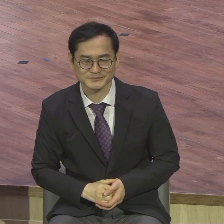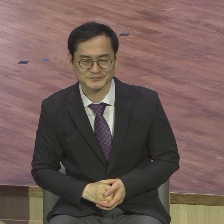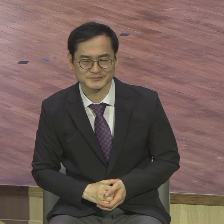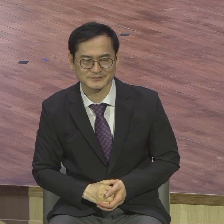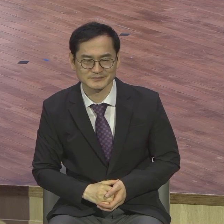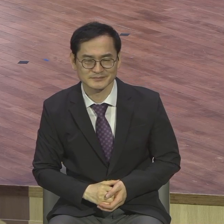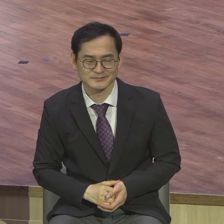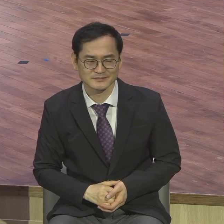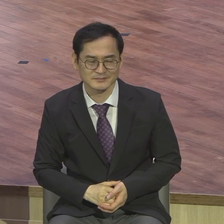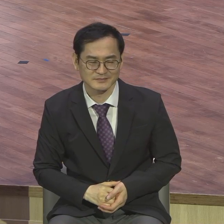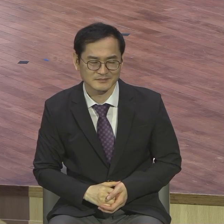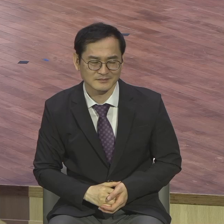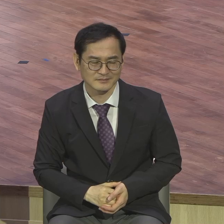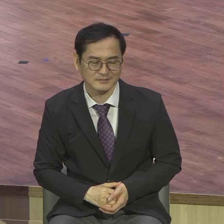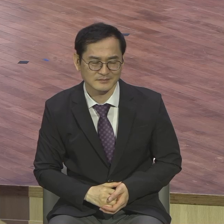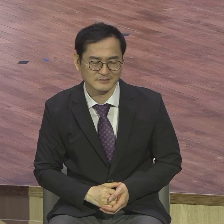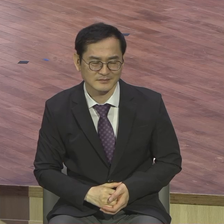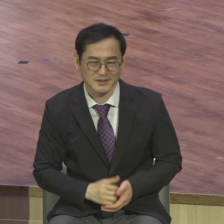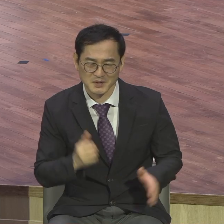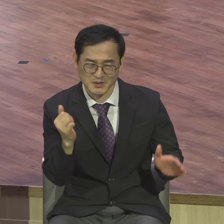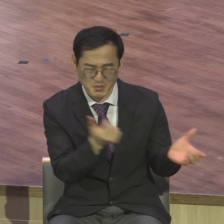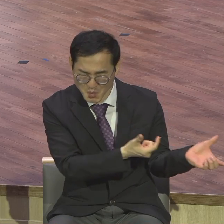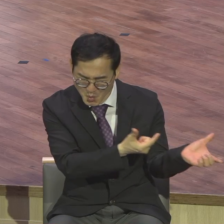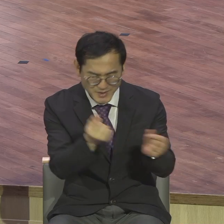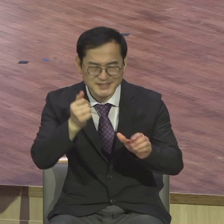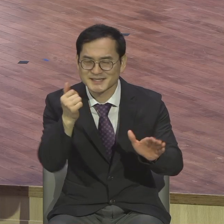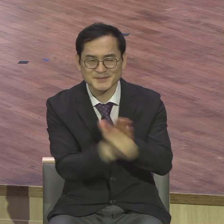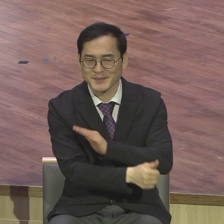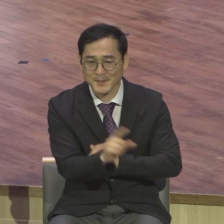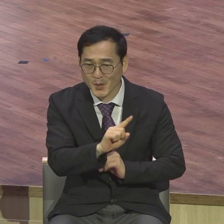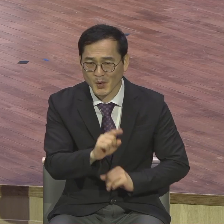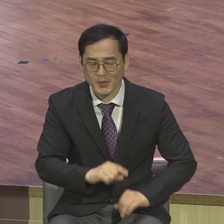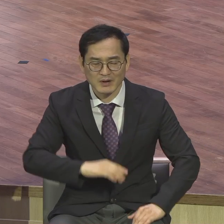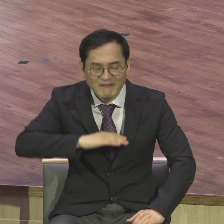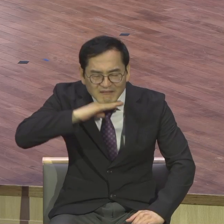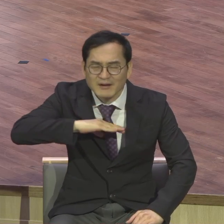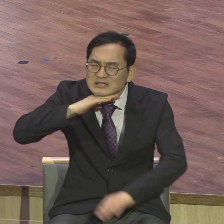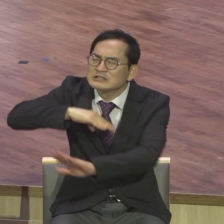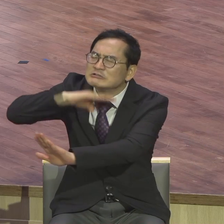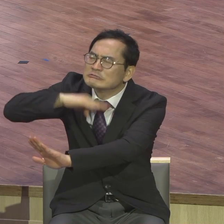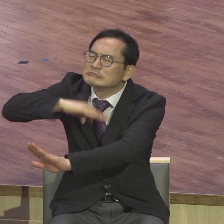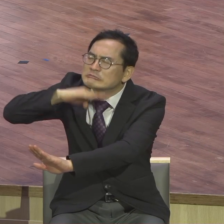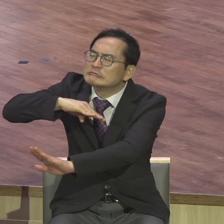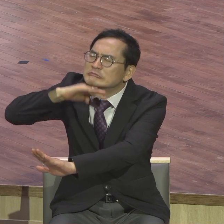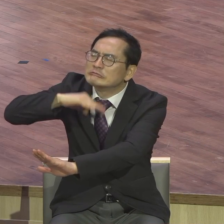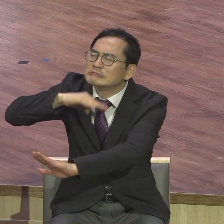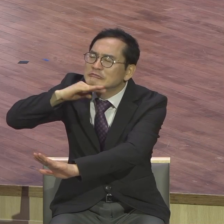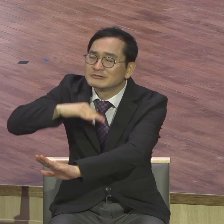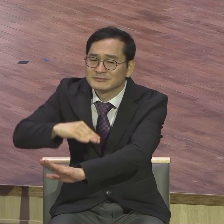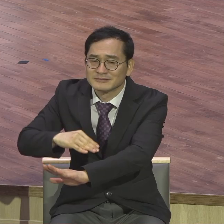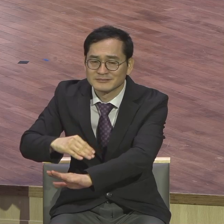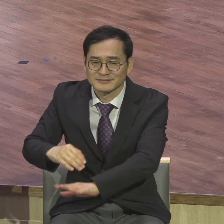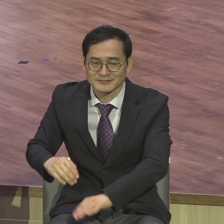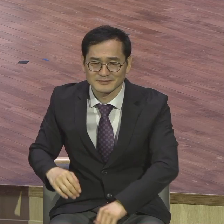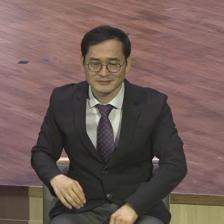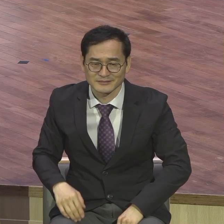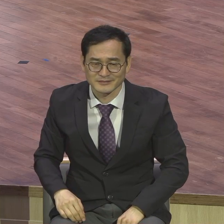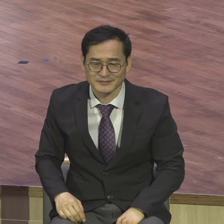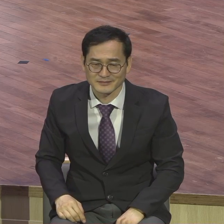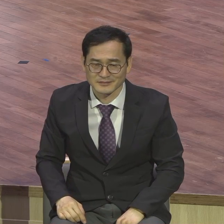그들은 기다리다가 끝냅니다 그렇다면 지금